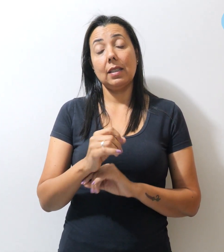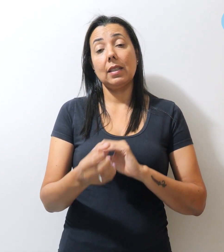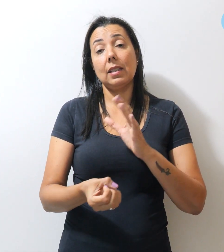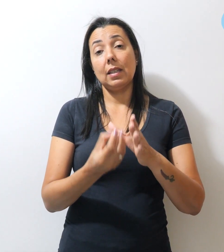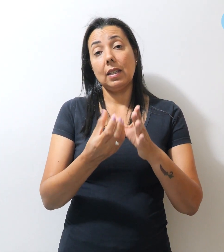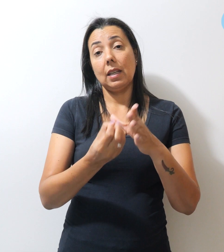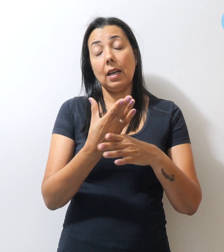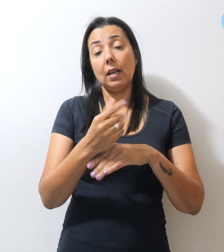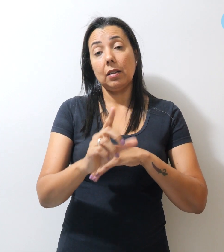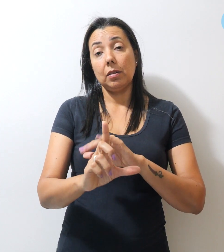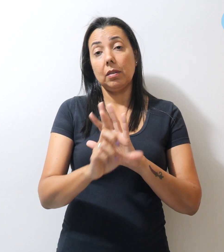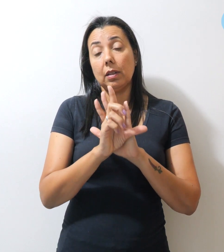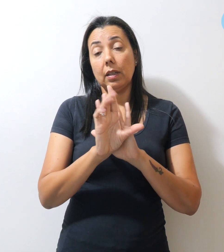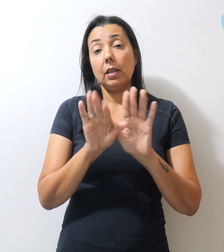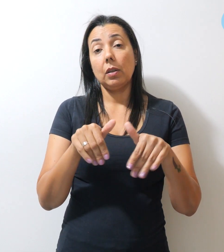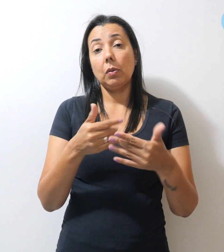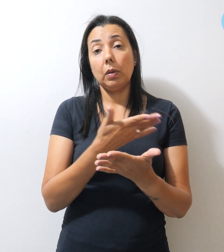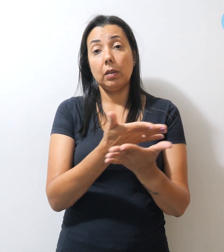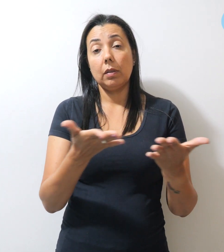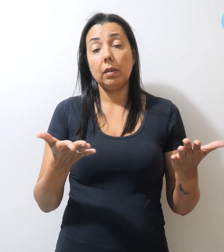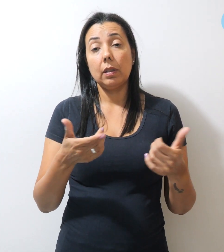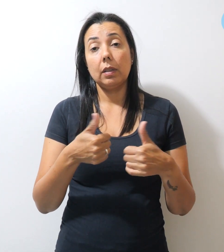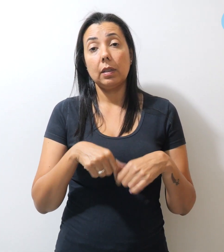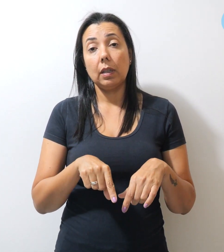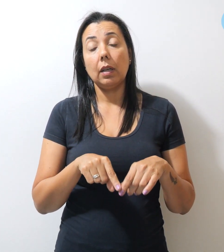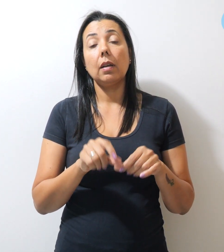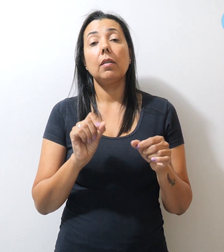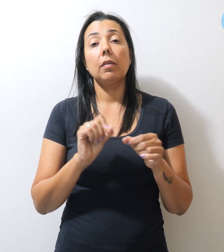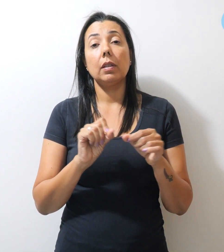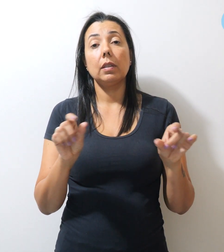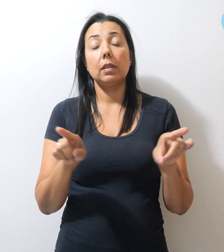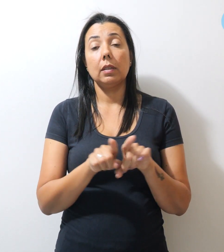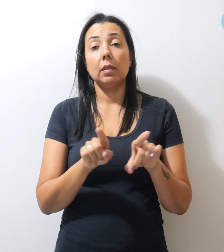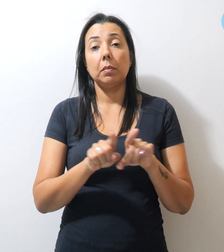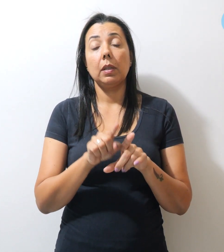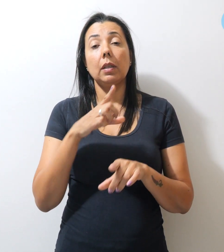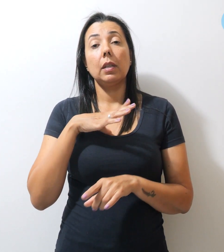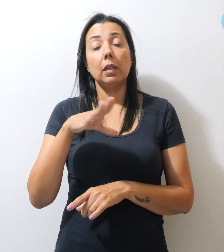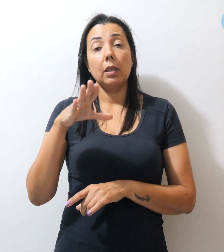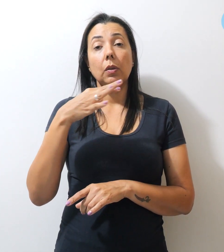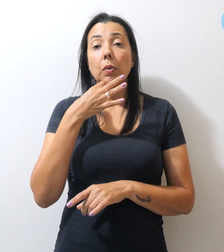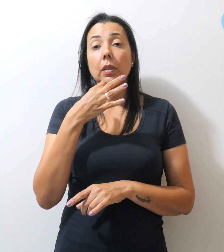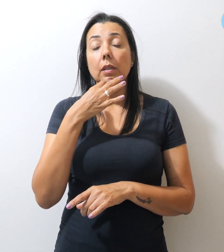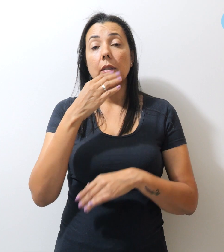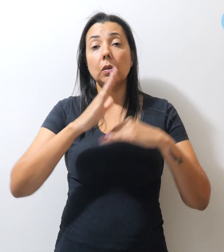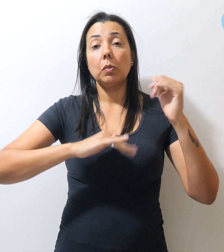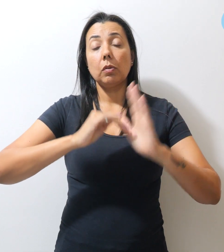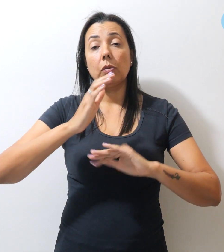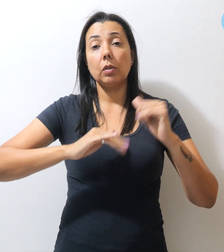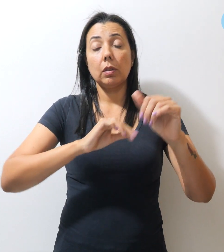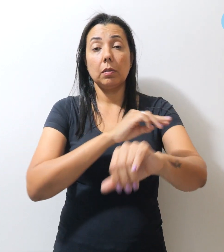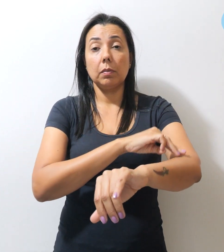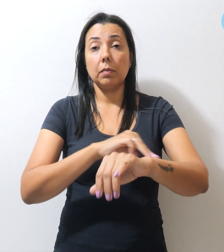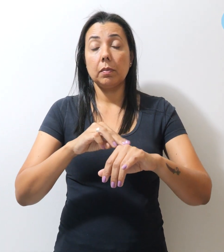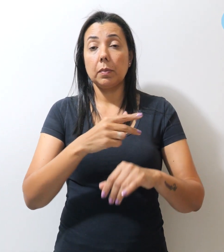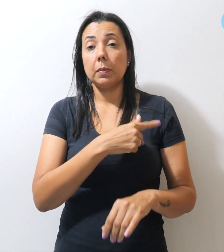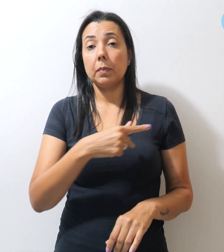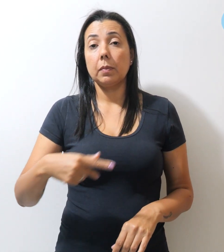como lei quando estiver contemplado e reconhecido na carreira do magistério público. Na